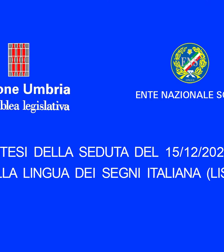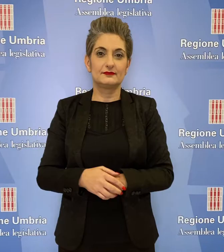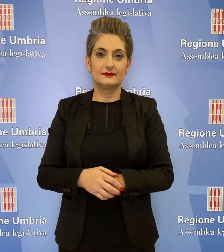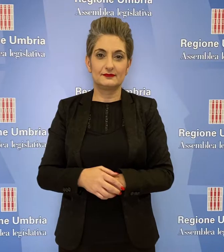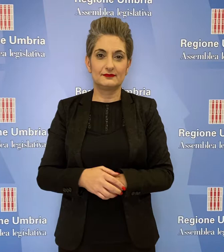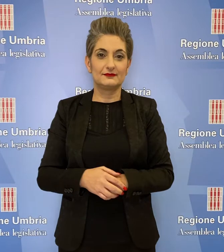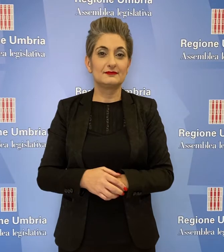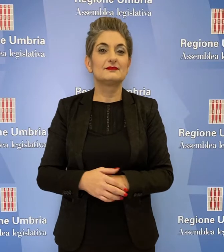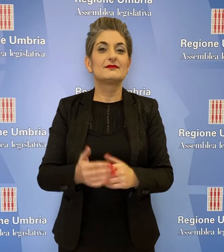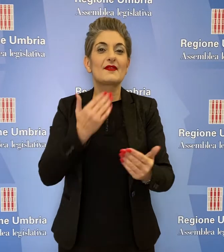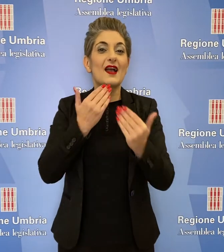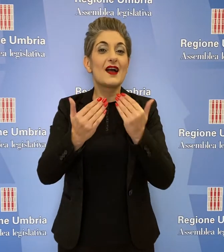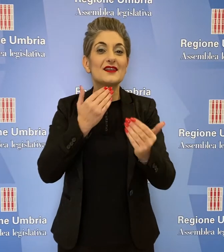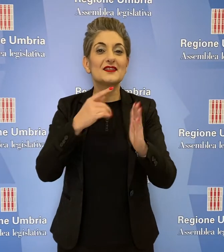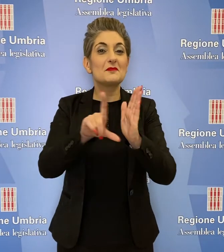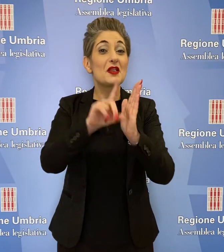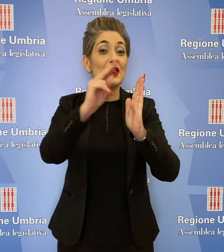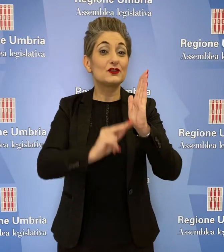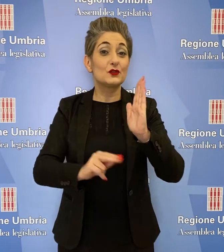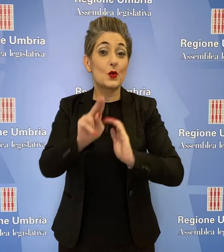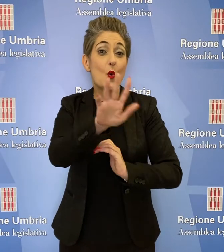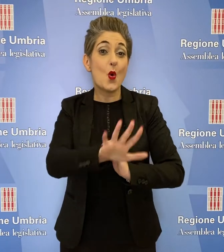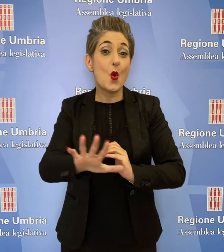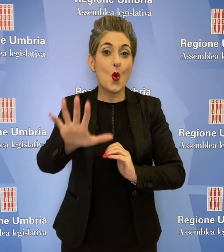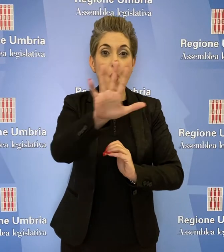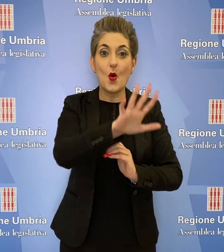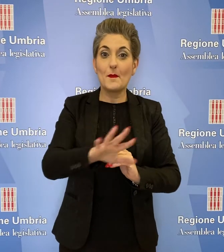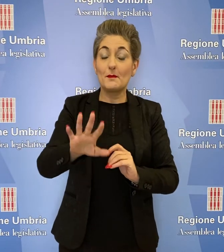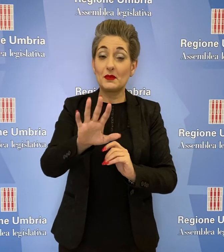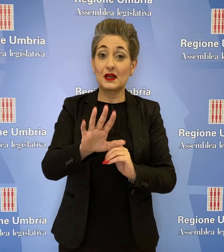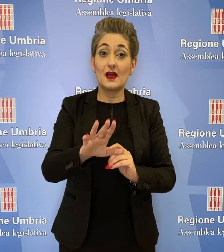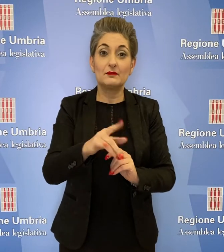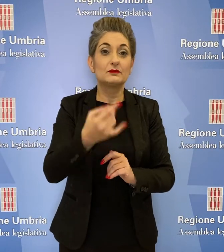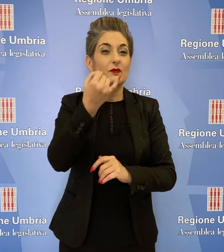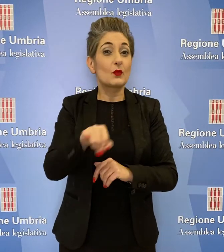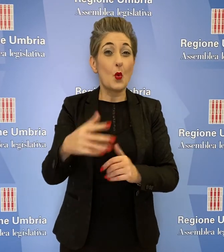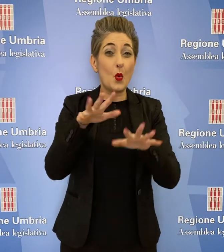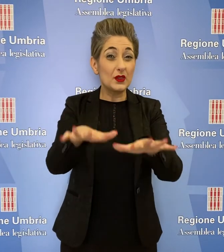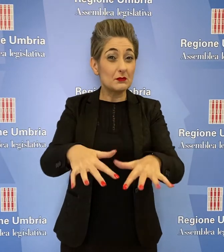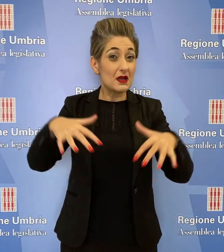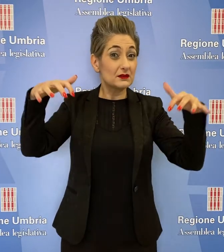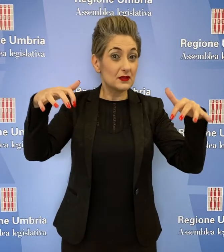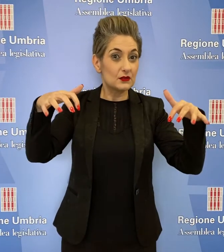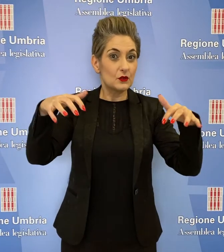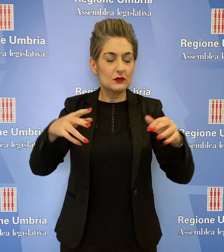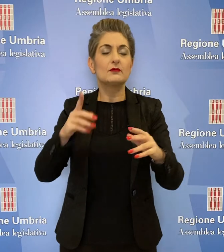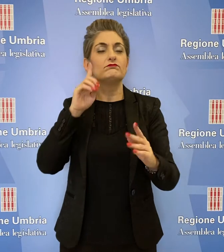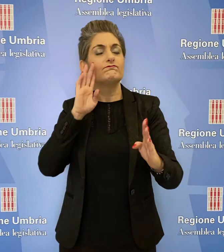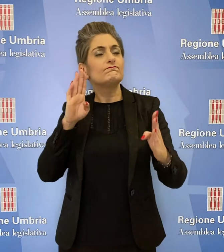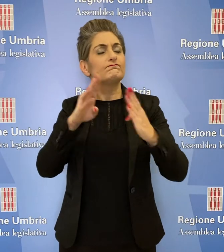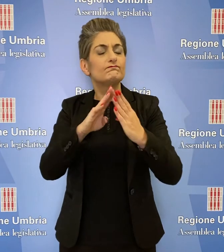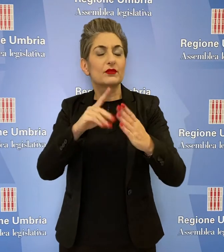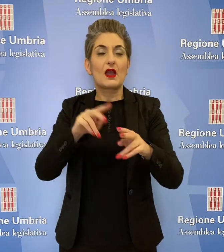L'Assemblea legislativa dell'Umbria ha affrontato nell'ultima seduta numerosi temi